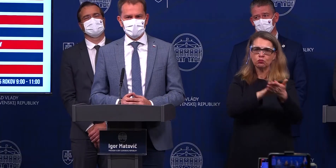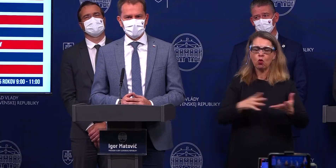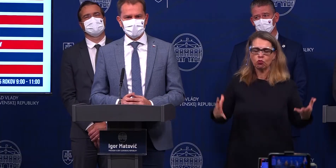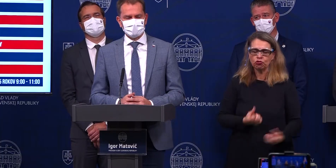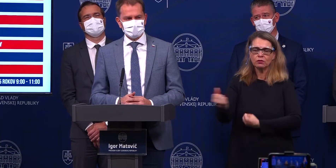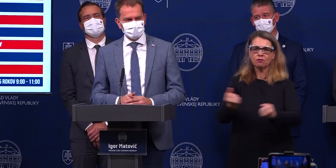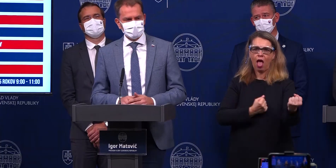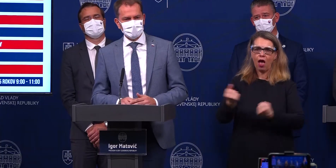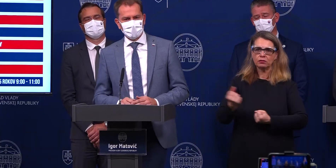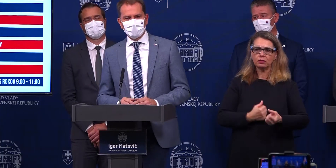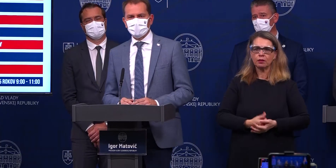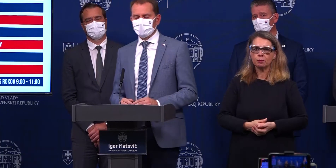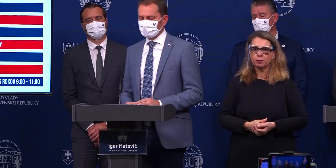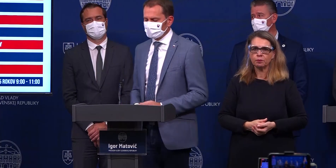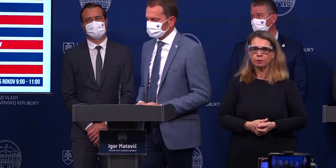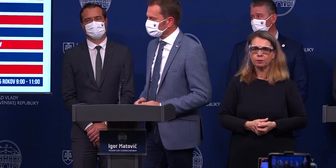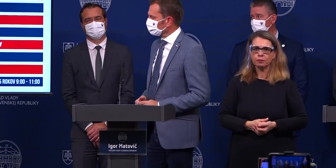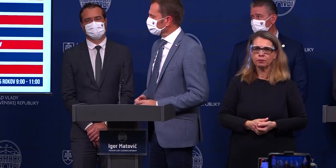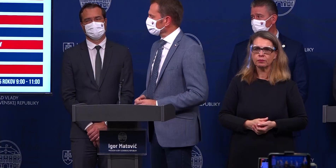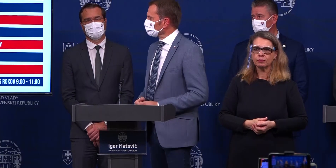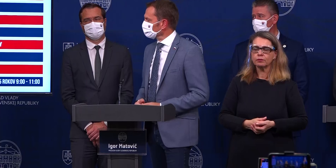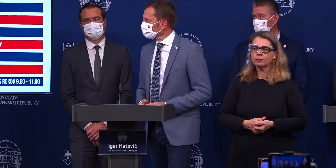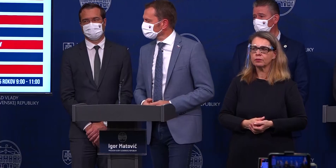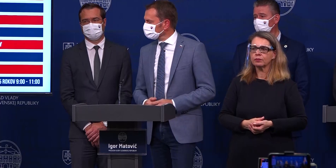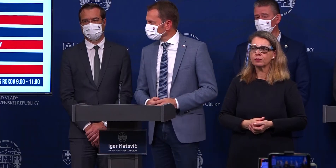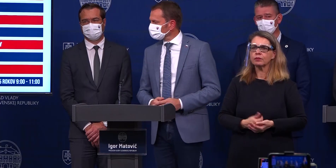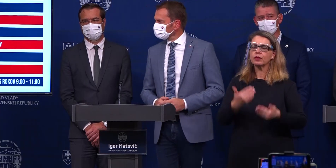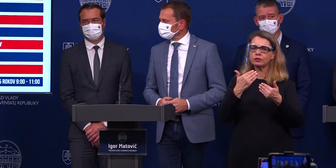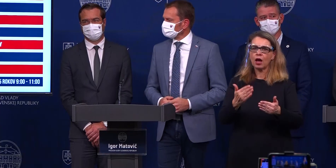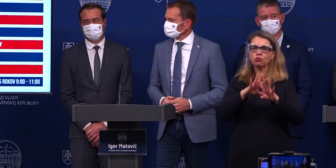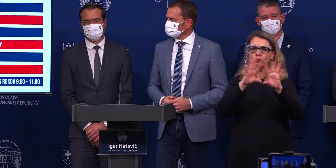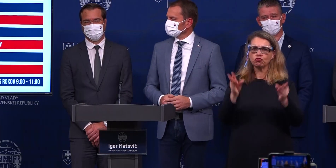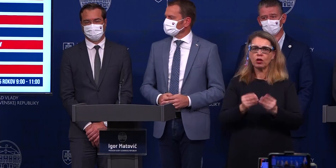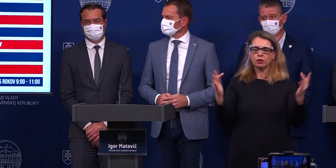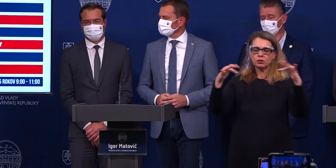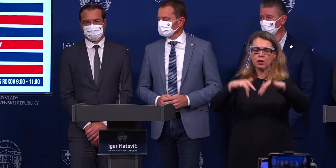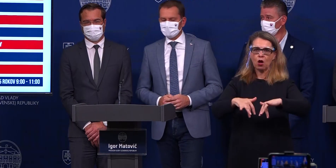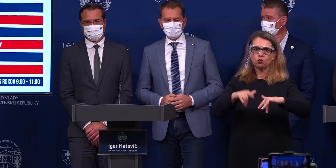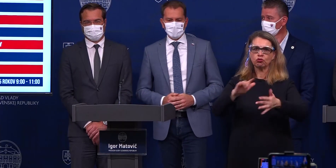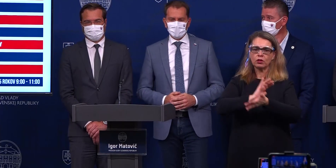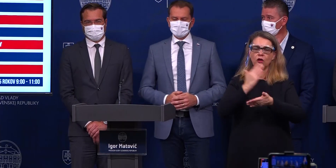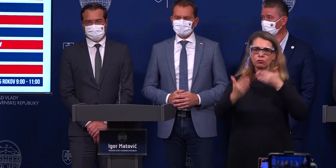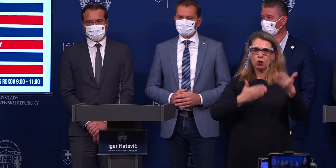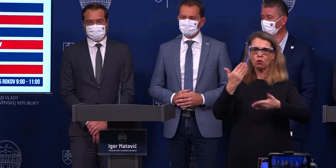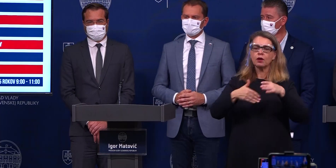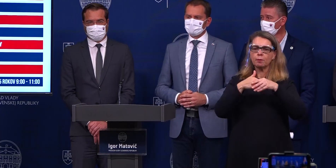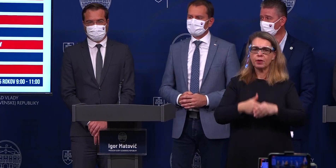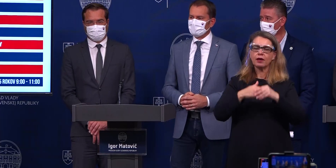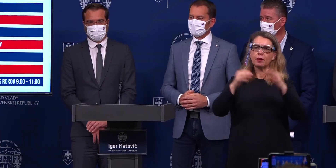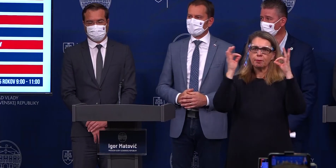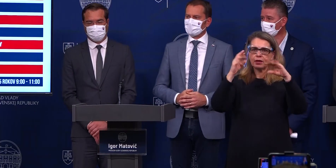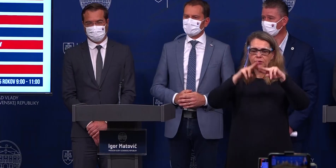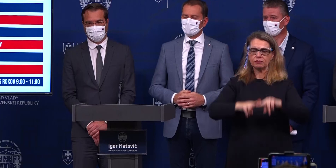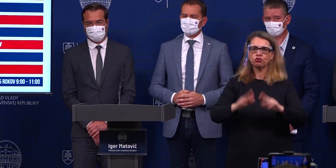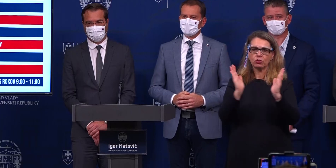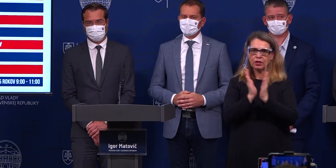Nič, že nám nezostáva. Tak vážený pritom, v tejto chvíli vám všetkým ďakujem za účasť na tlačovej konferencii a prajeme ešte pekný zvyšok